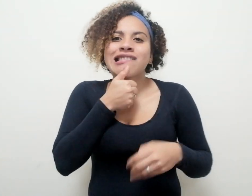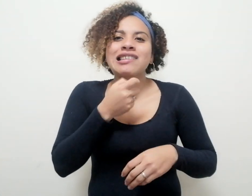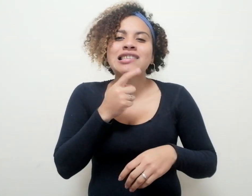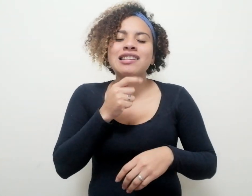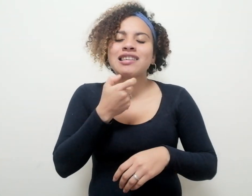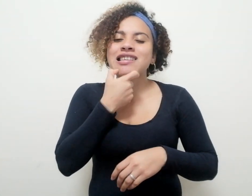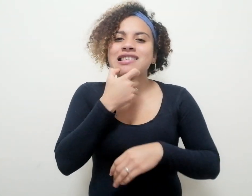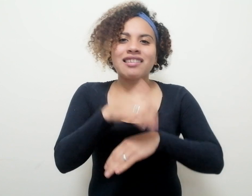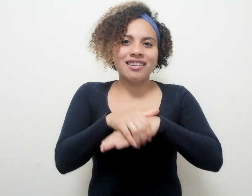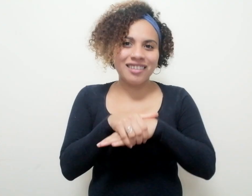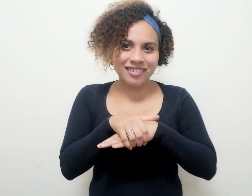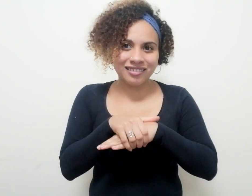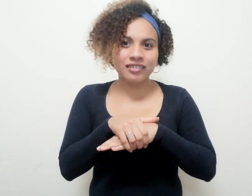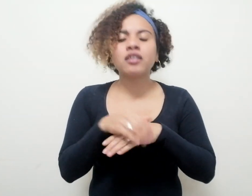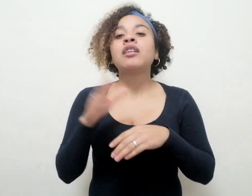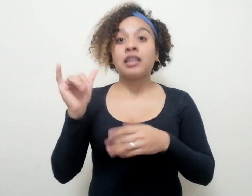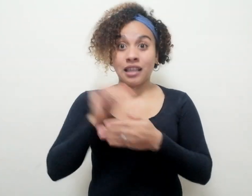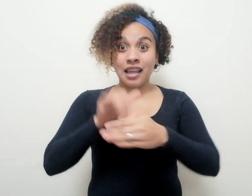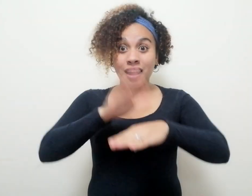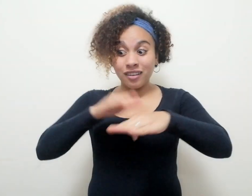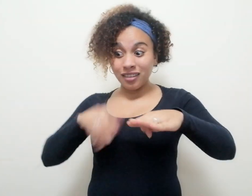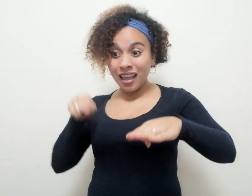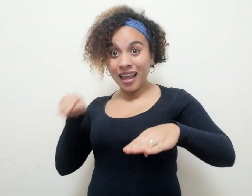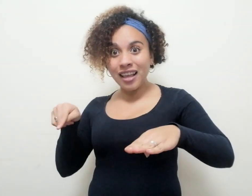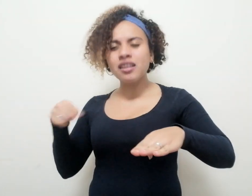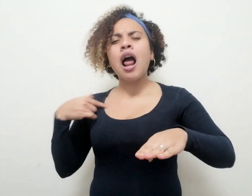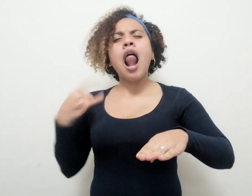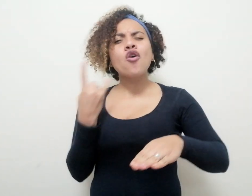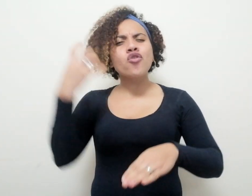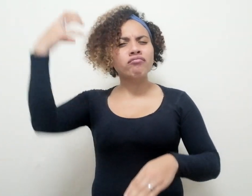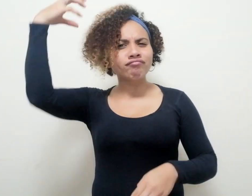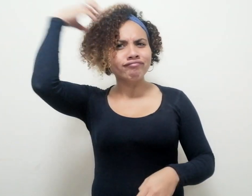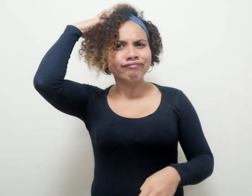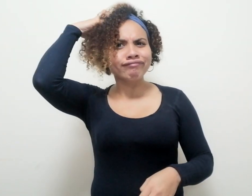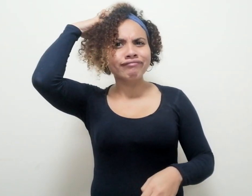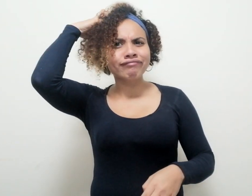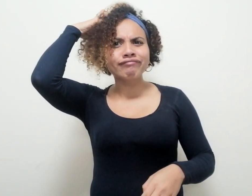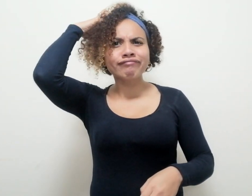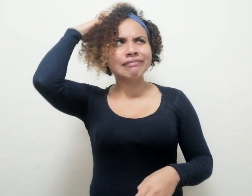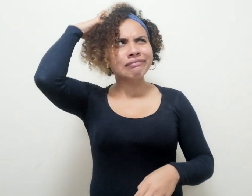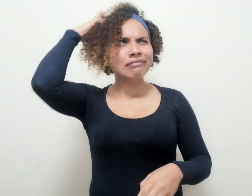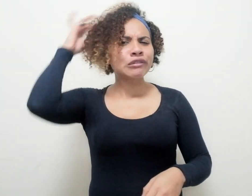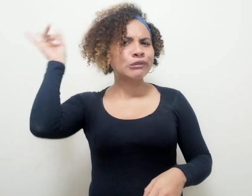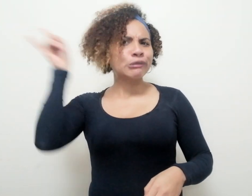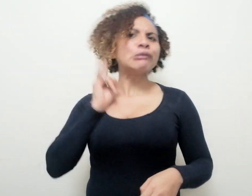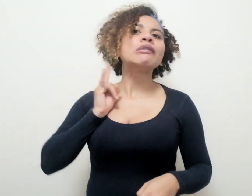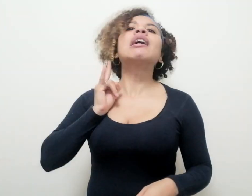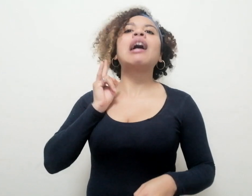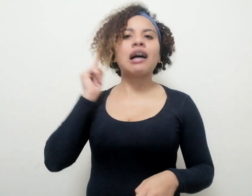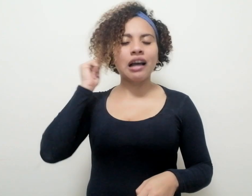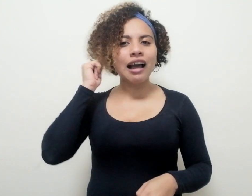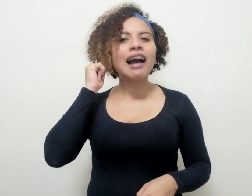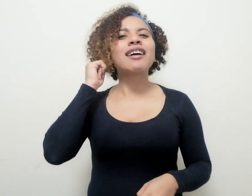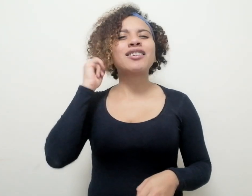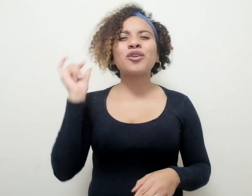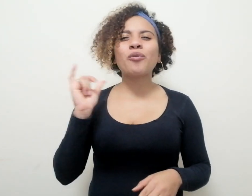C. Como consecuencia de lo anterior, alguna zona de mi hemisferio afectivo se enciende.